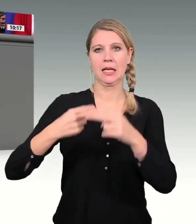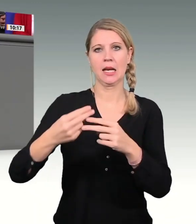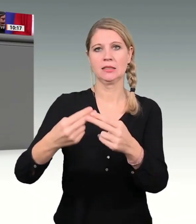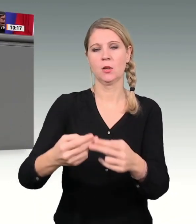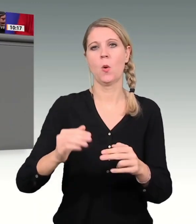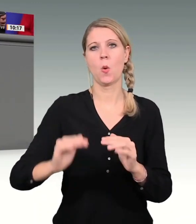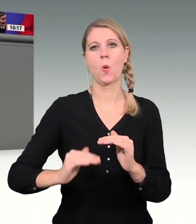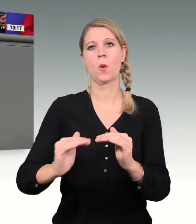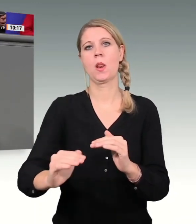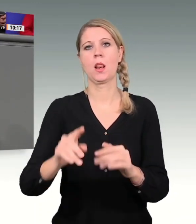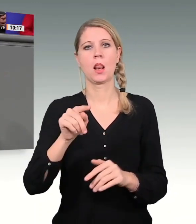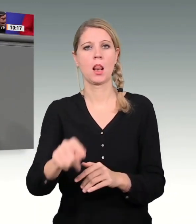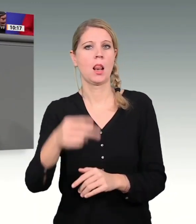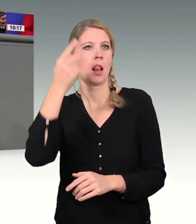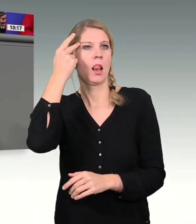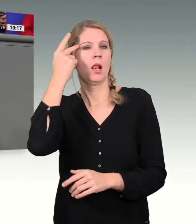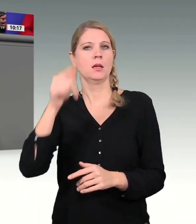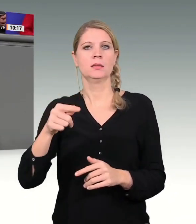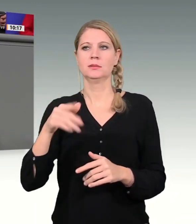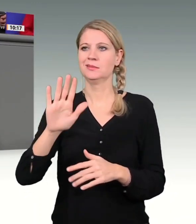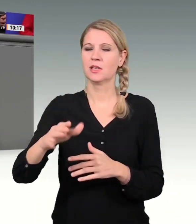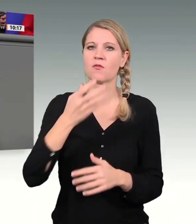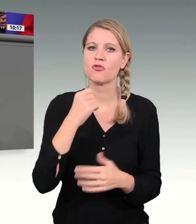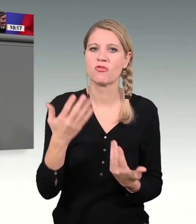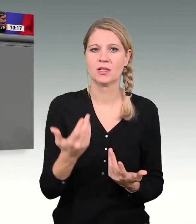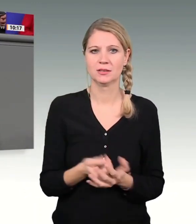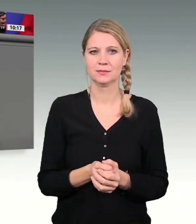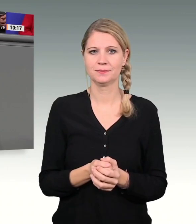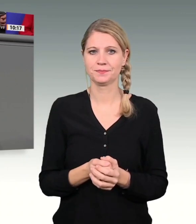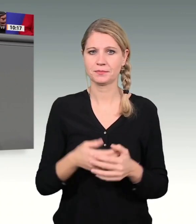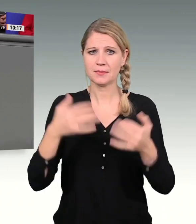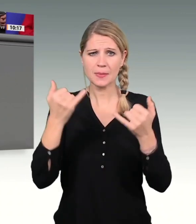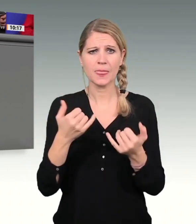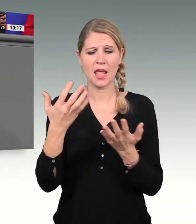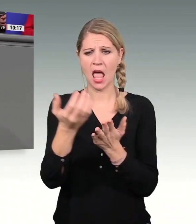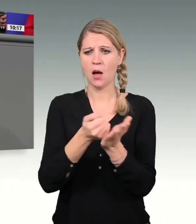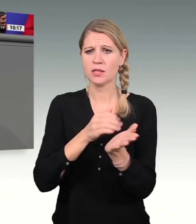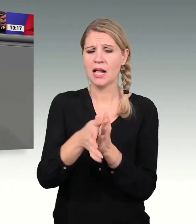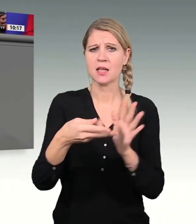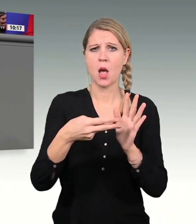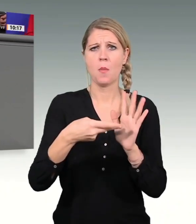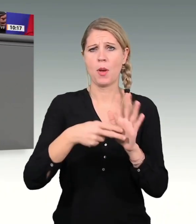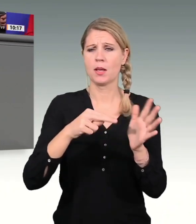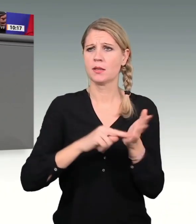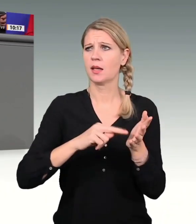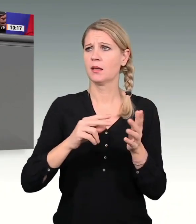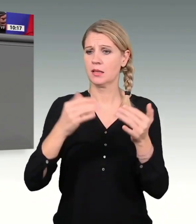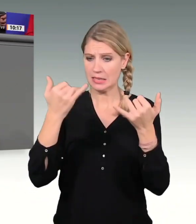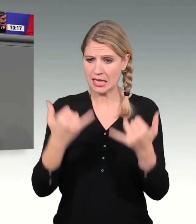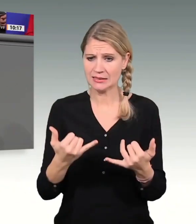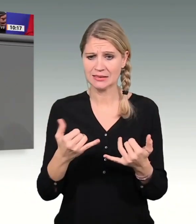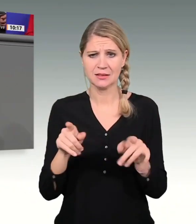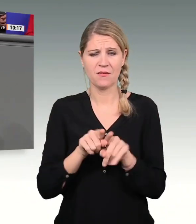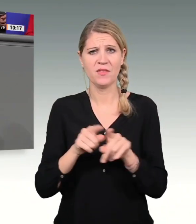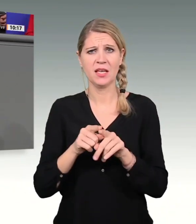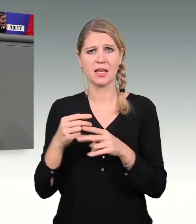Haushaltspolitik scheint der neuen Bundesregierung die Generationengerechtigkeit jedoch absolut egal zu sein. Wie passt